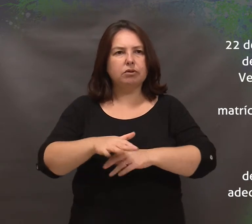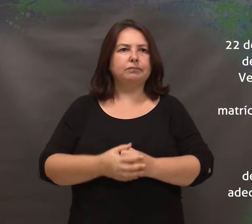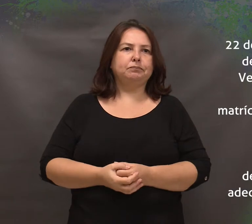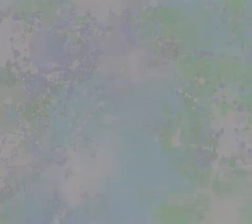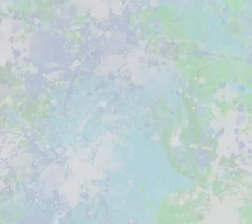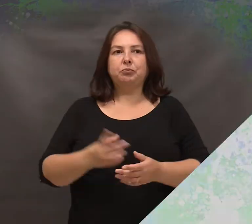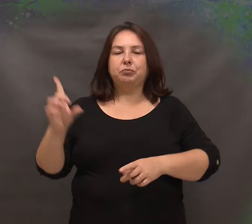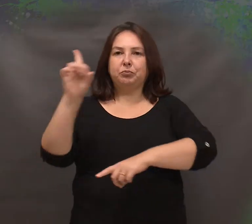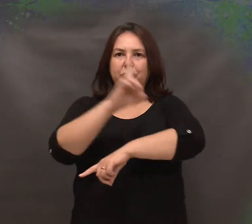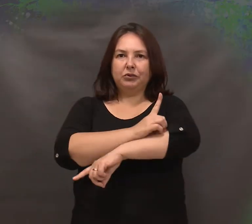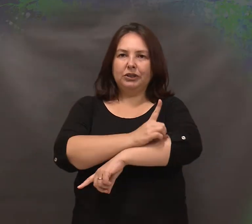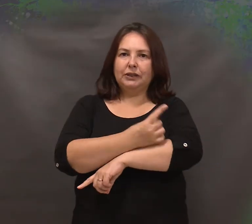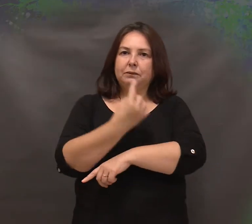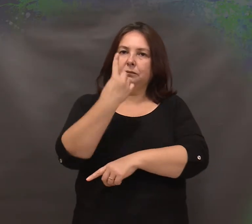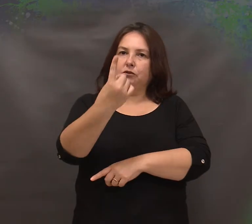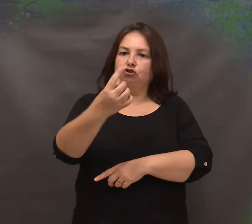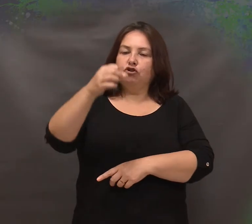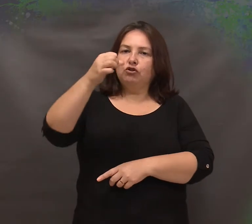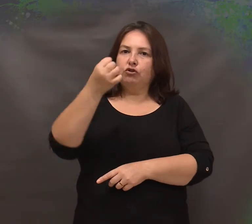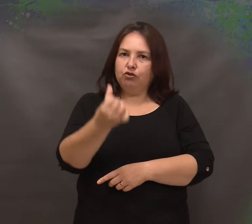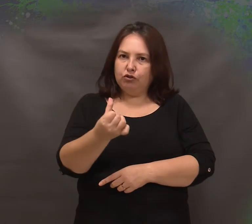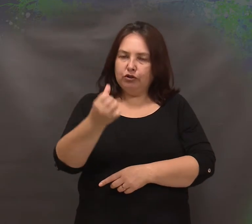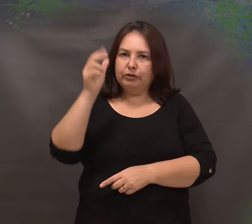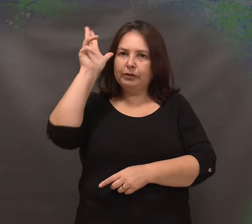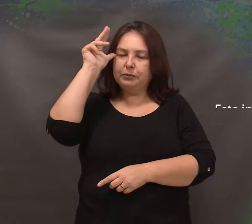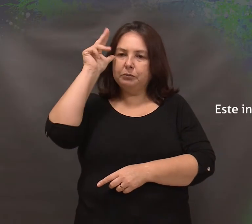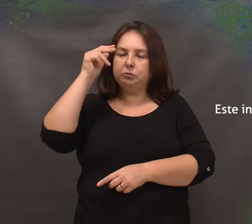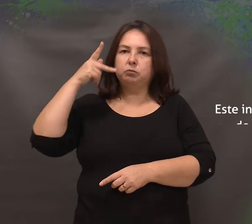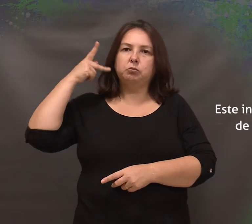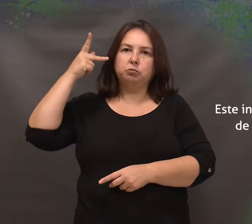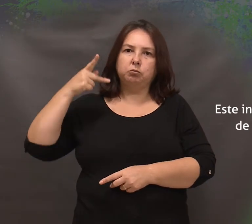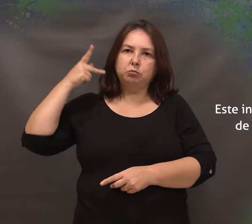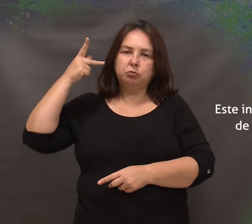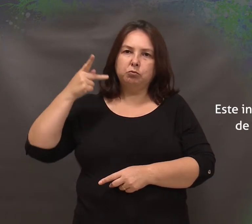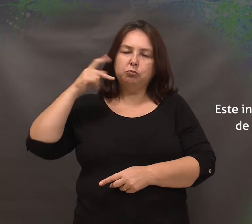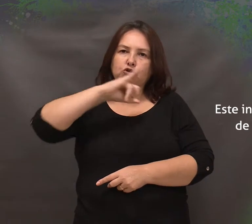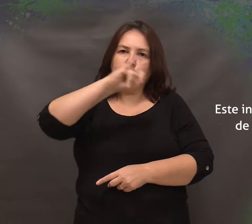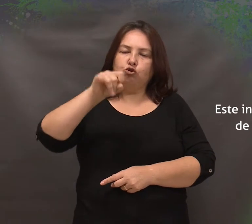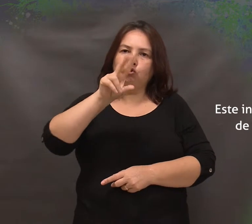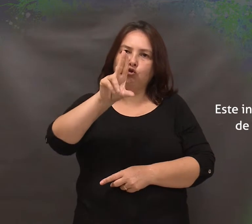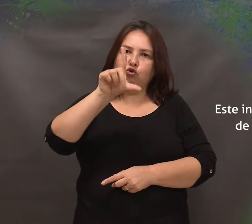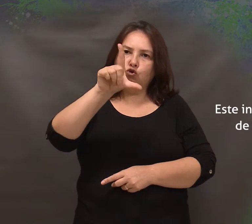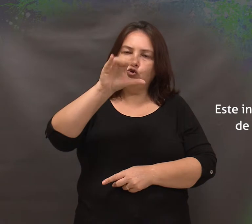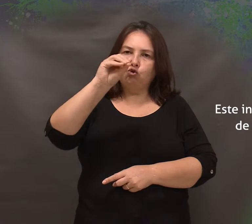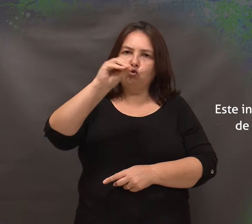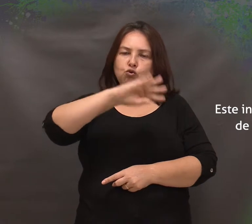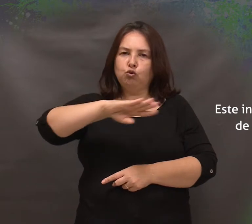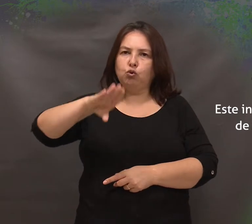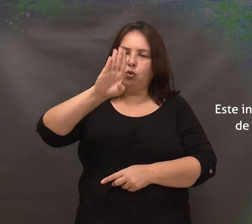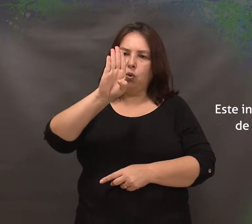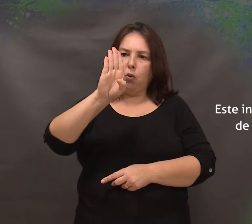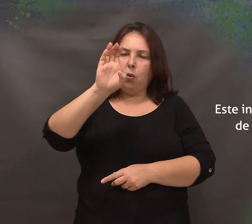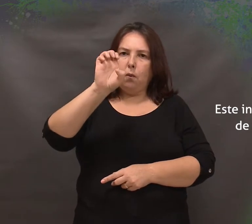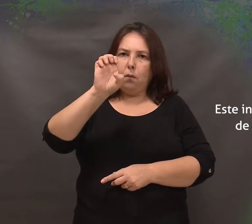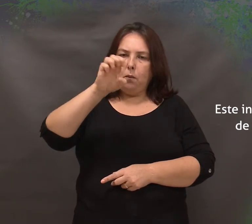Em 16 de abril de 2001, o vereador Júlio Brenner apresentou o Projeto de Lei